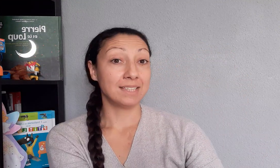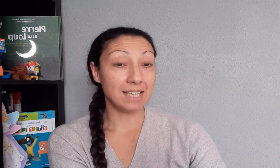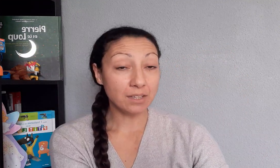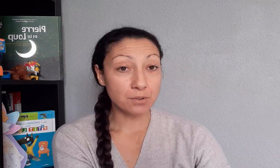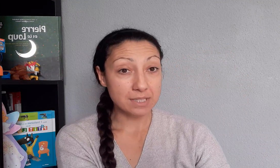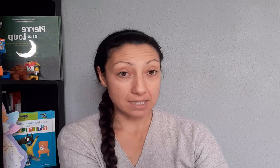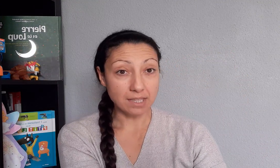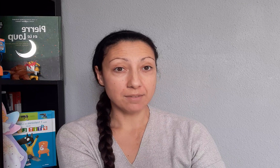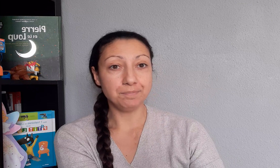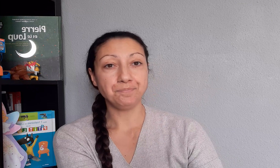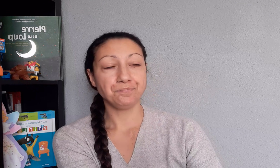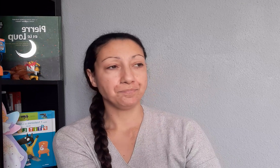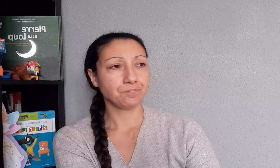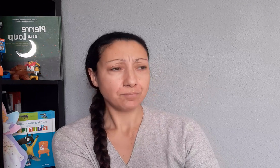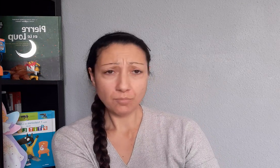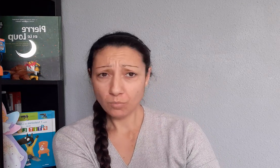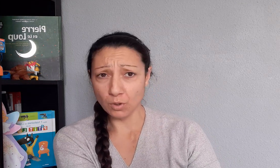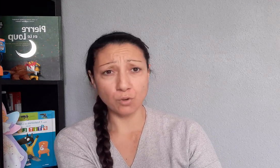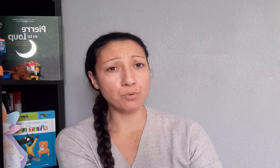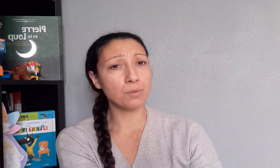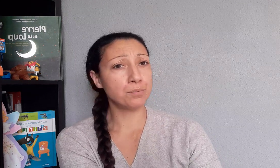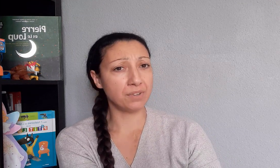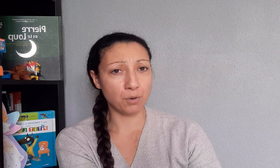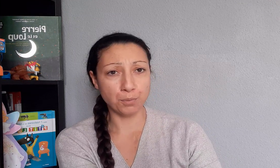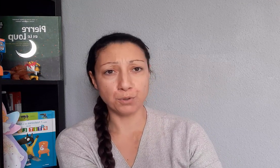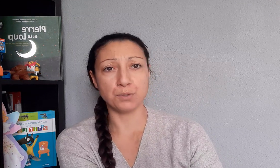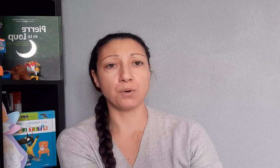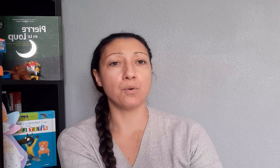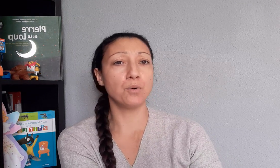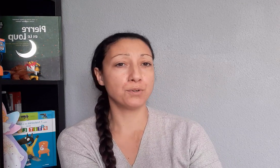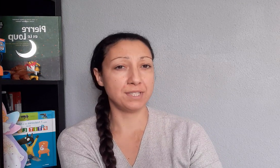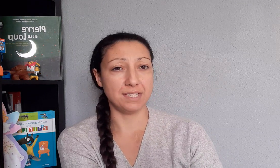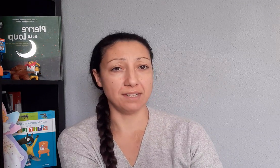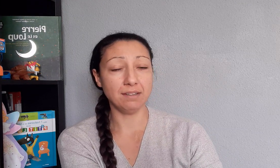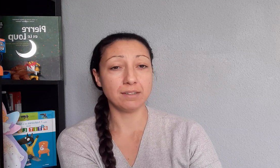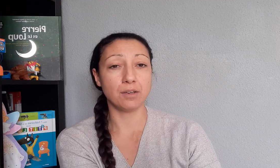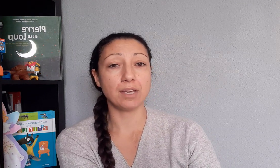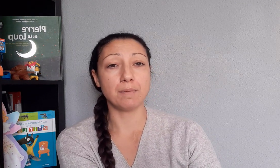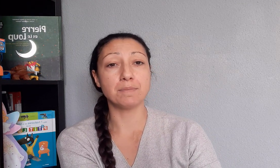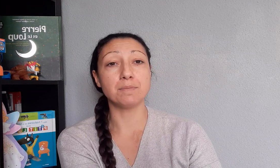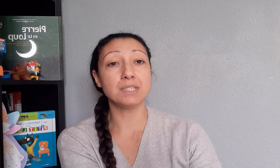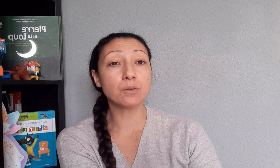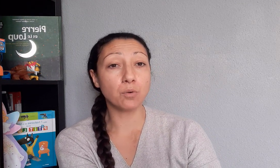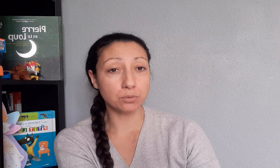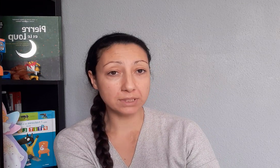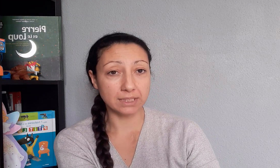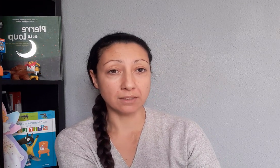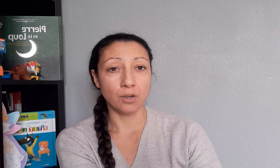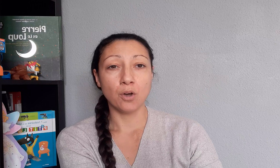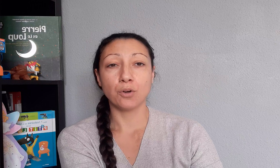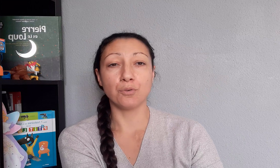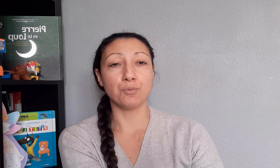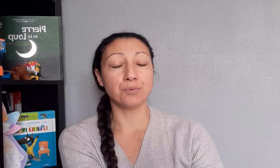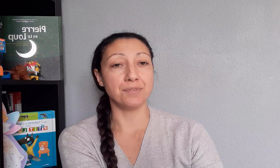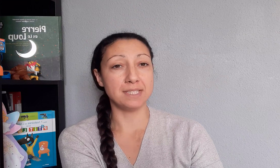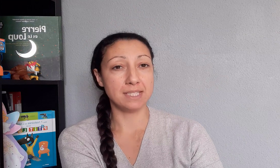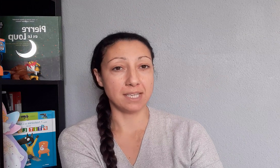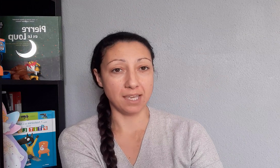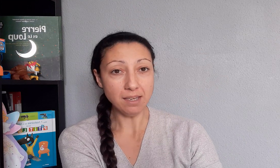c'est quelques signes que vous pouvez reproduire au quotidien. D'ailleurs, il y même des petites quantines que vous pouvez signer.